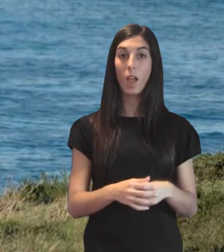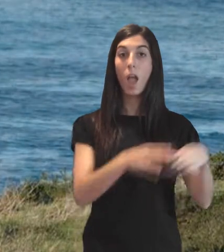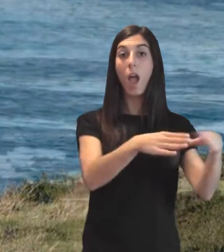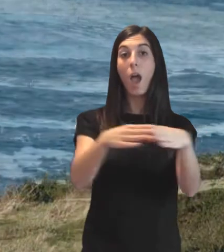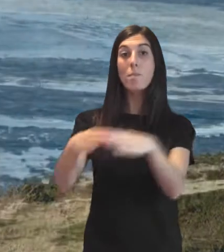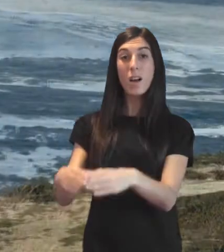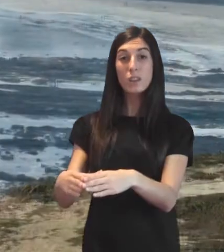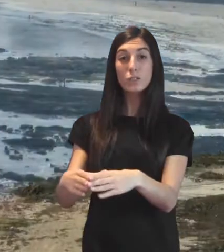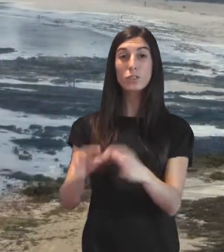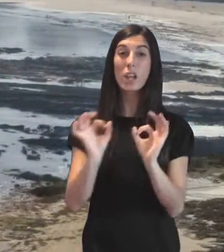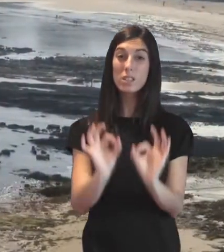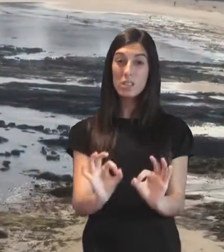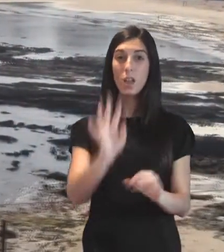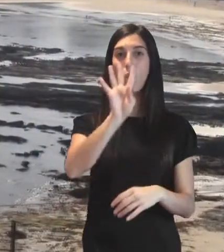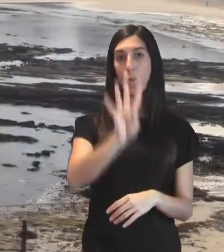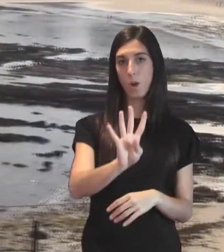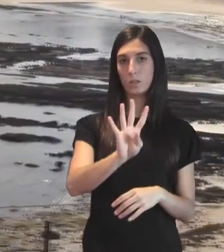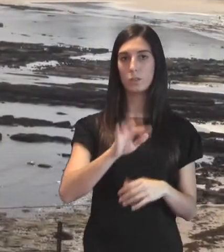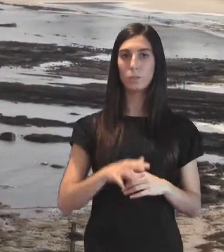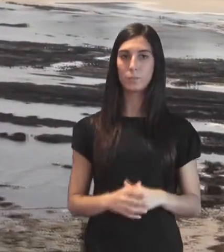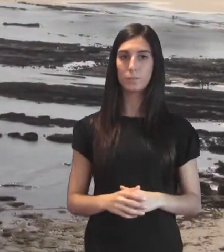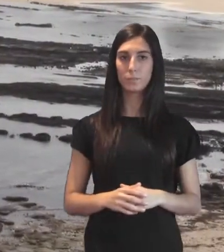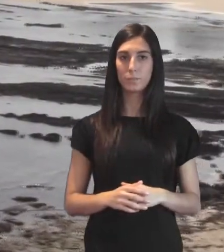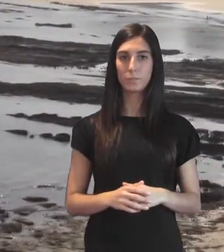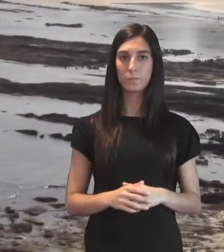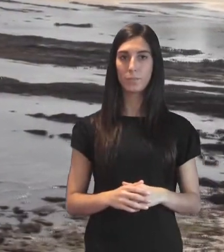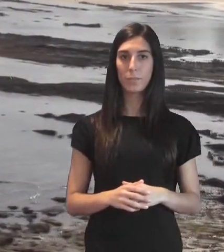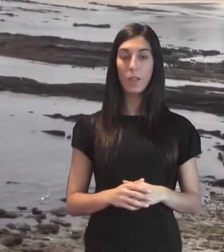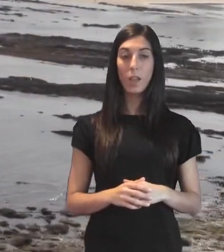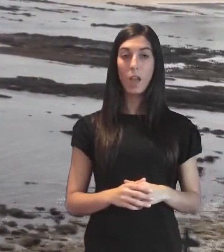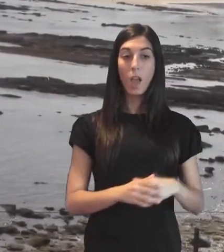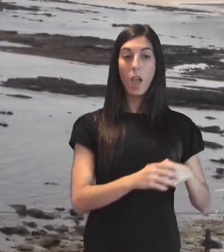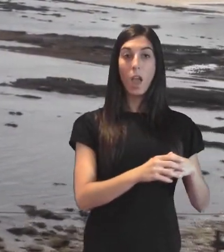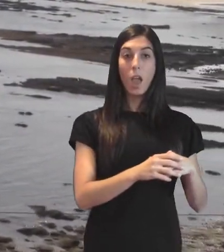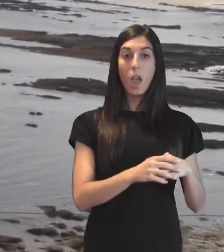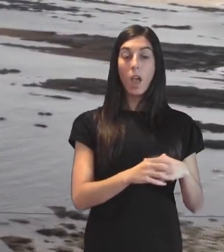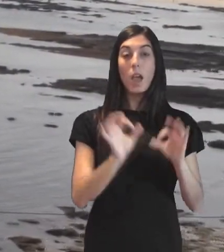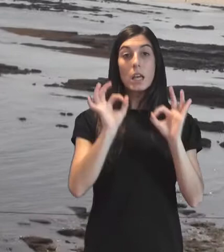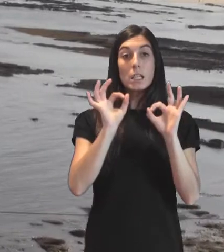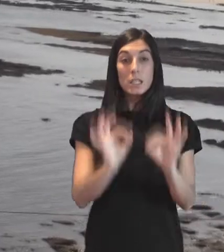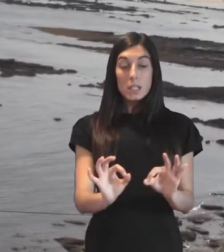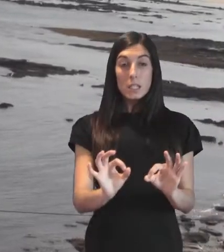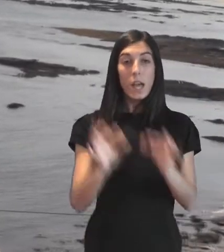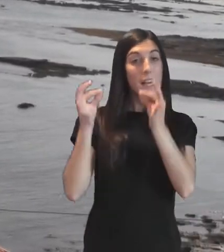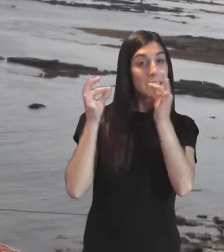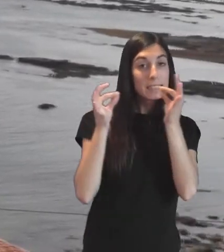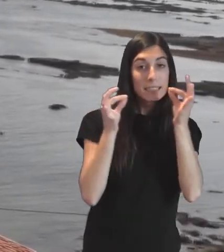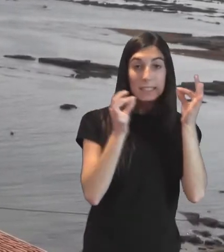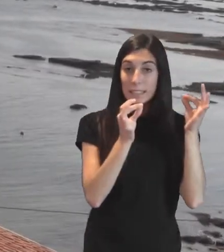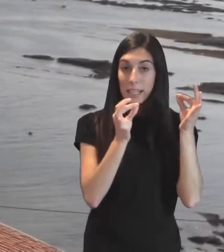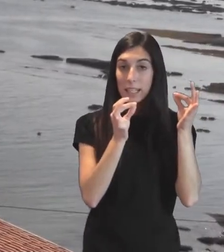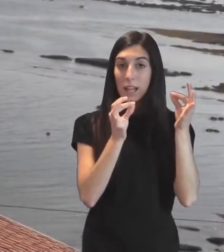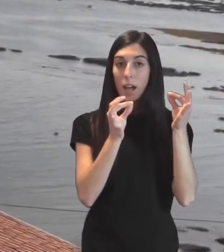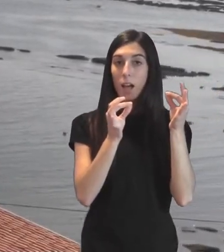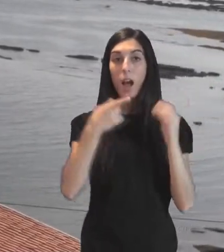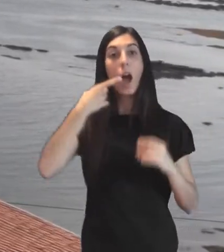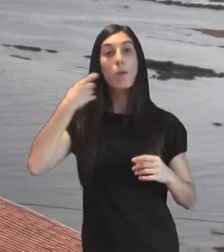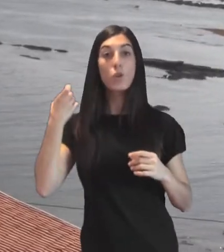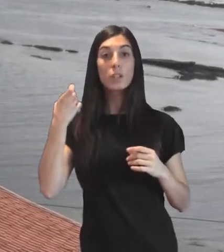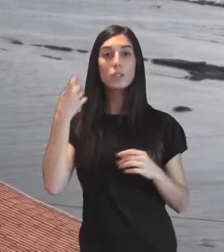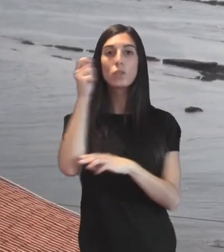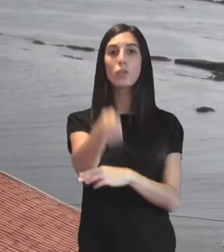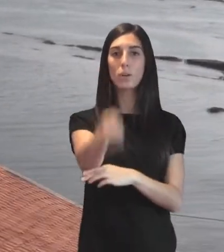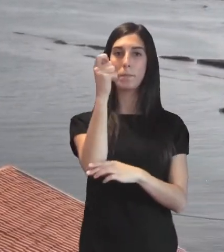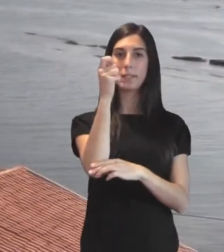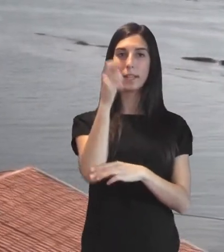Arponeadas desde las pinazas, eran conducidas hasta la piedra de la ballena, despiezadas y luego transportadas a la casa que hoy es cuartel de la Guardia